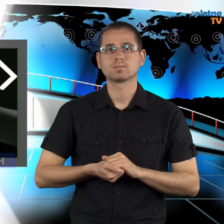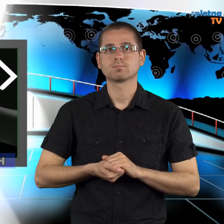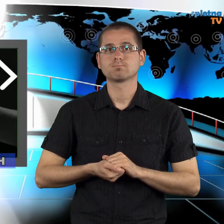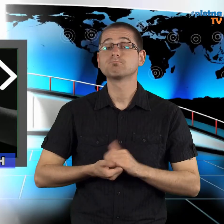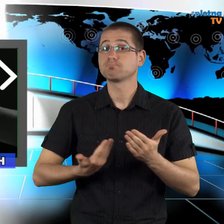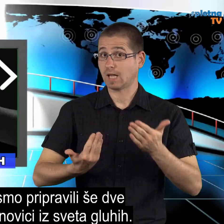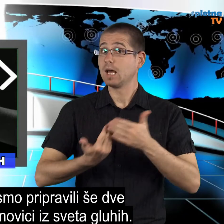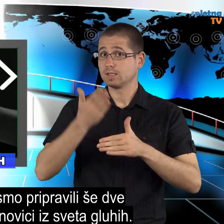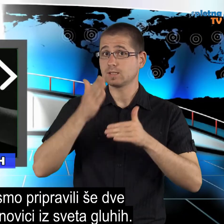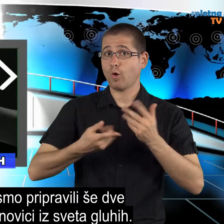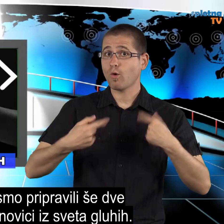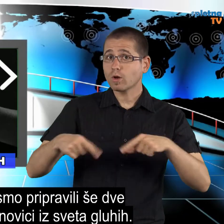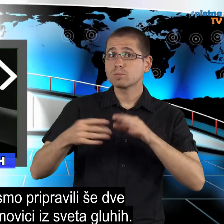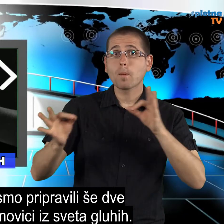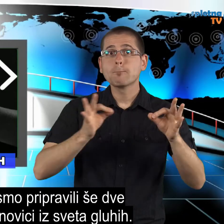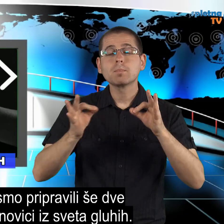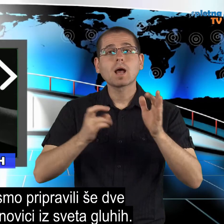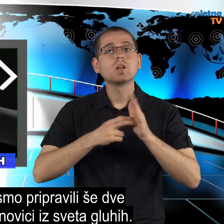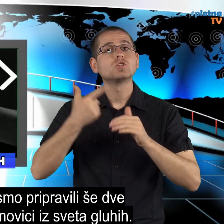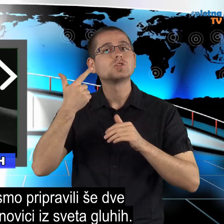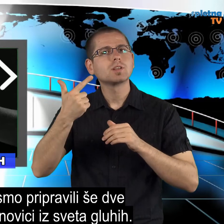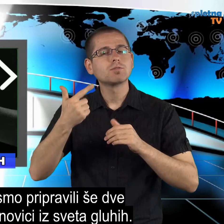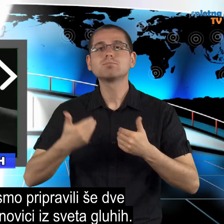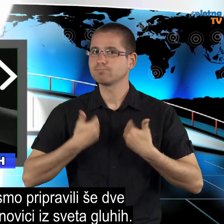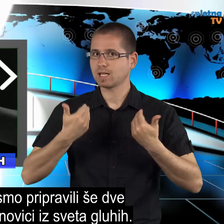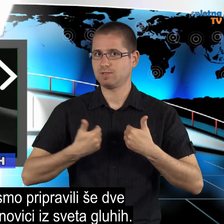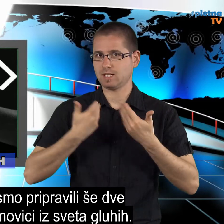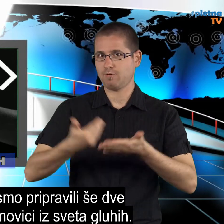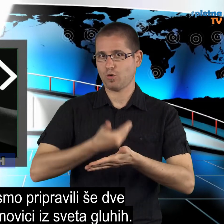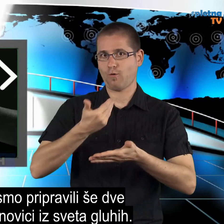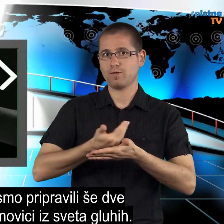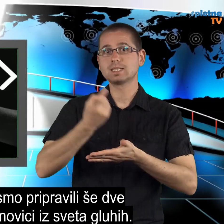Za konec smo pripravili še dve razveseljivi novici iz sveta gluhih.